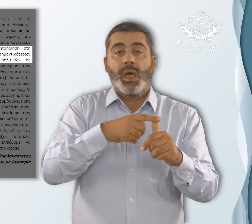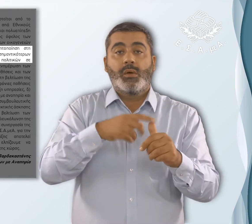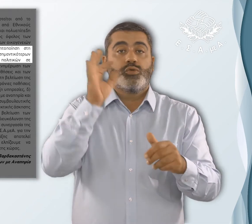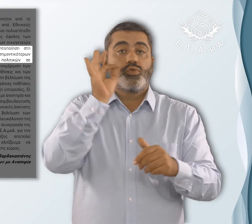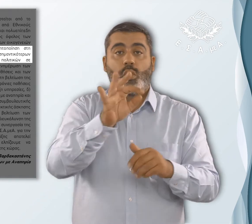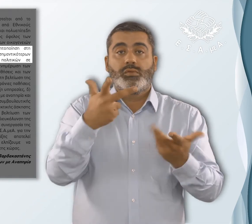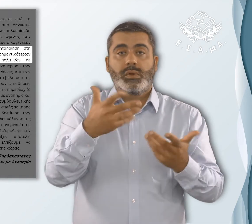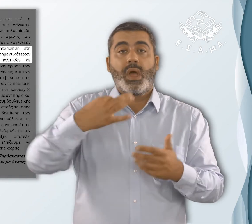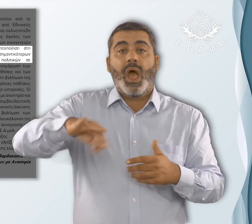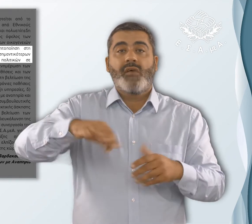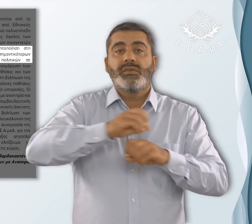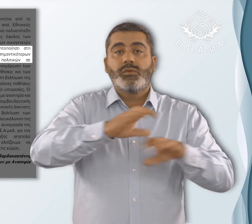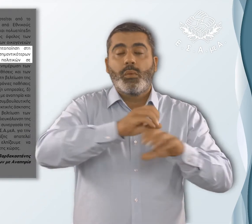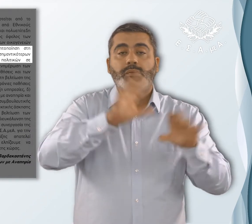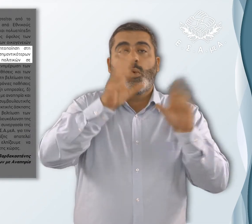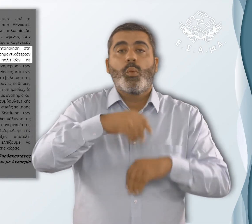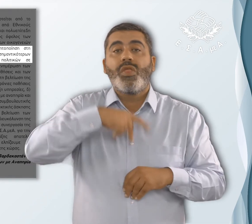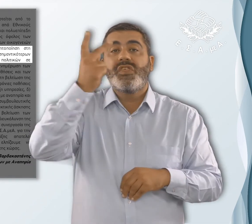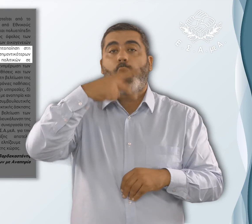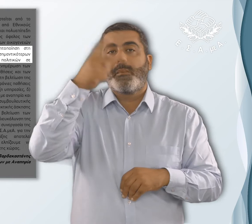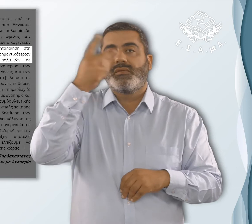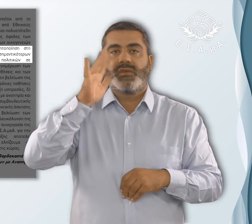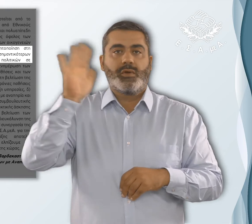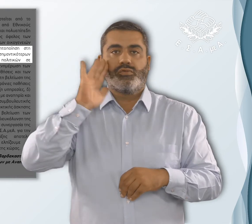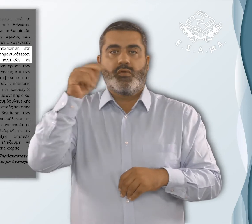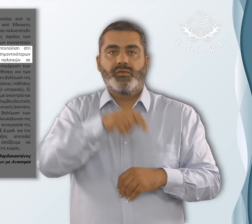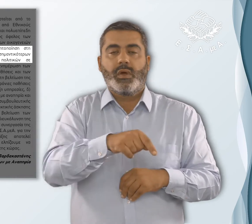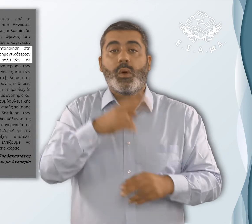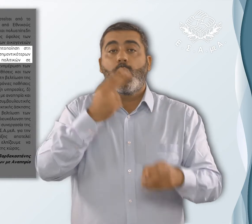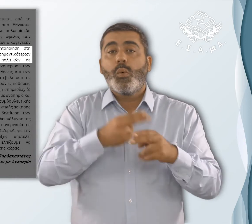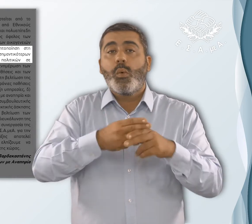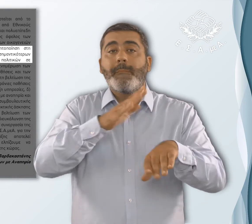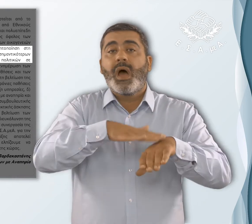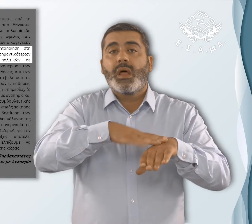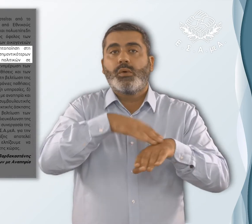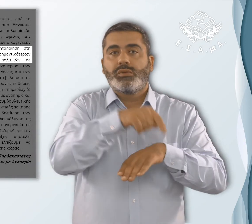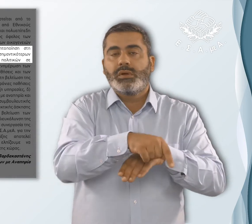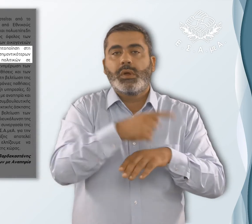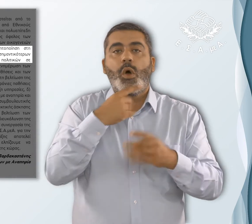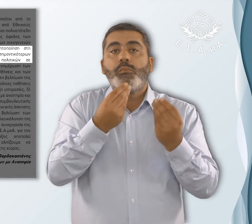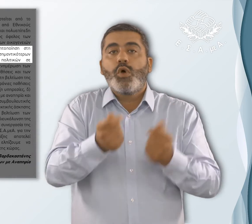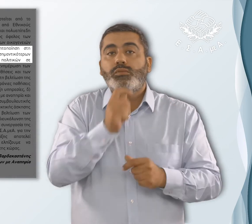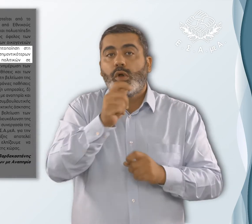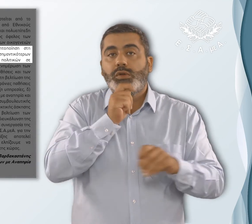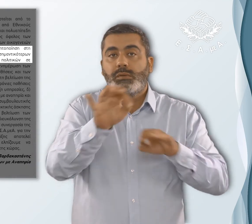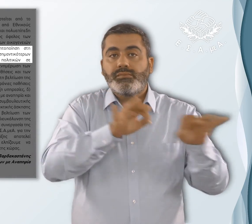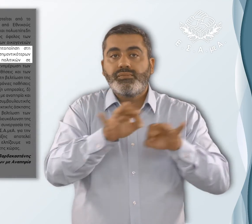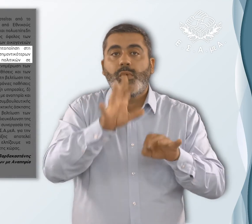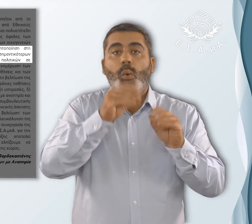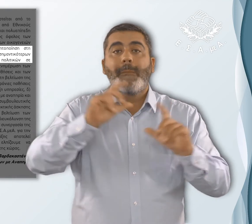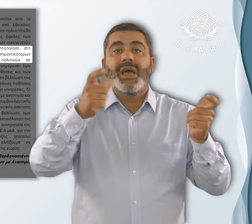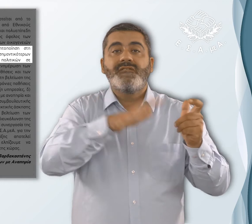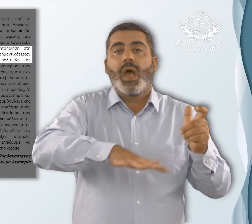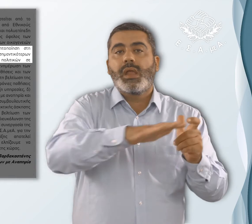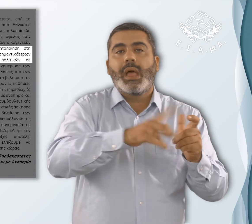Στην ευαισθητοποίηση στη δικαιωματική προσέγγιση της αναπηρίας των σημαντικότερων παραγόντων χάραξης και εφαρμογής πολιτικών σε